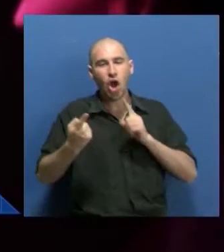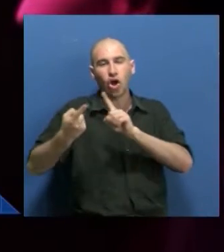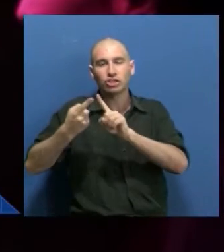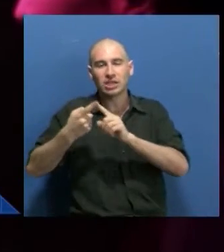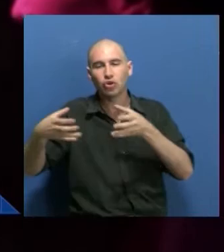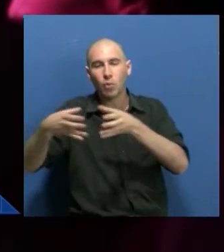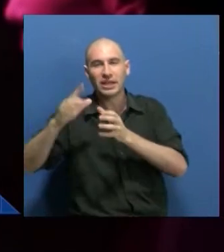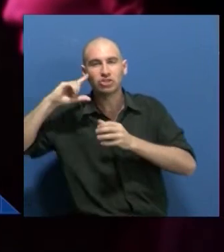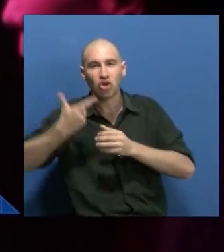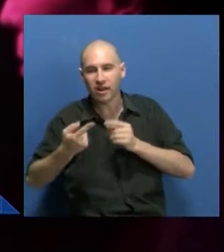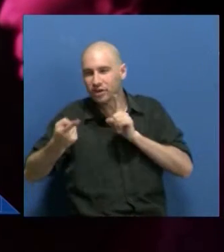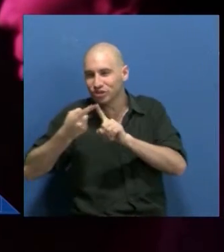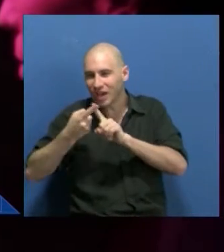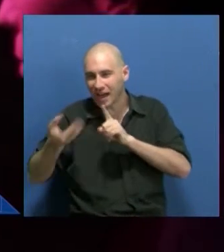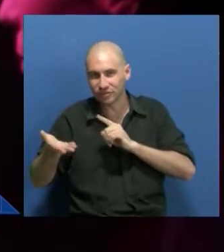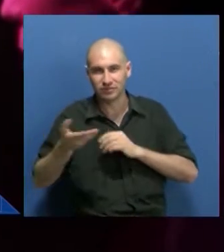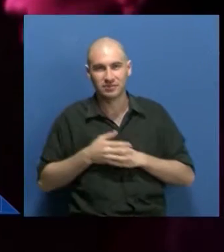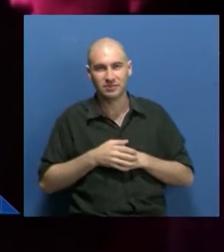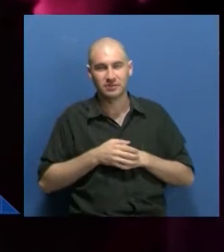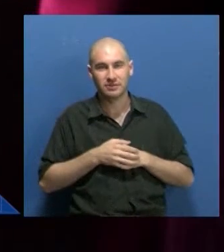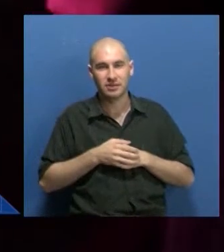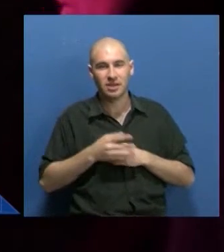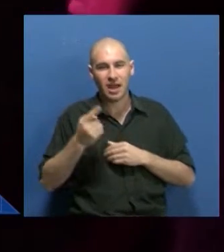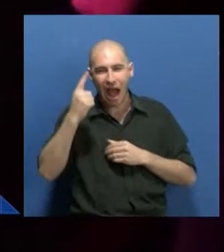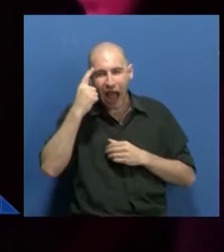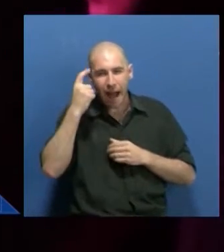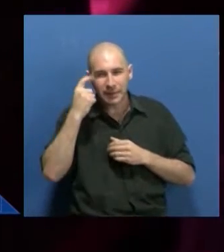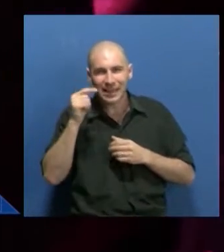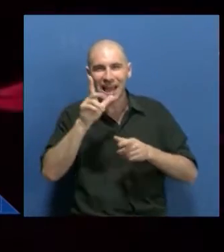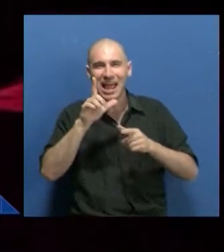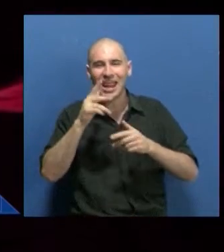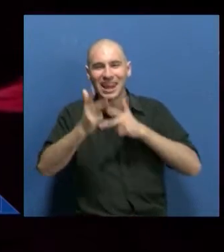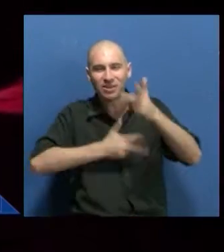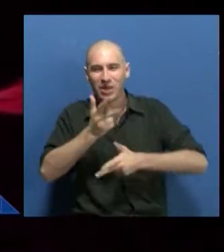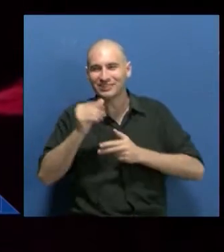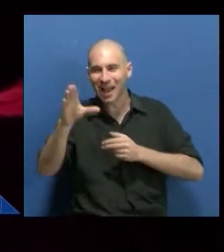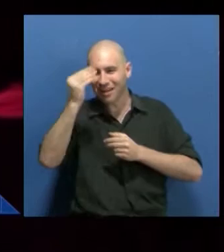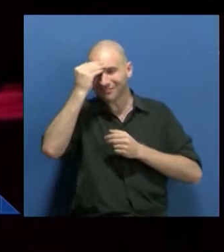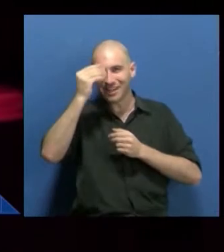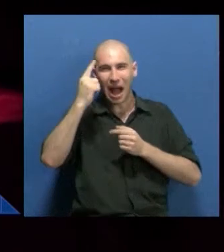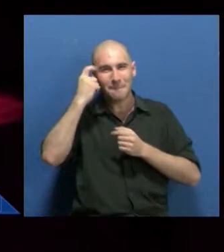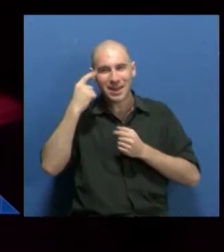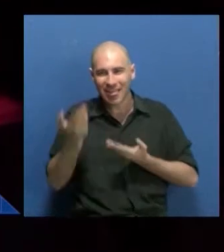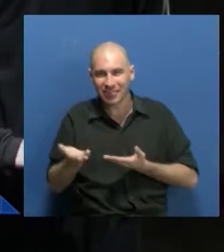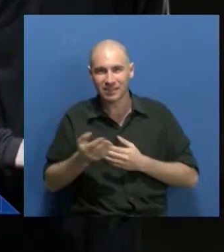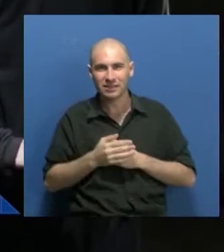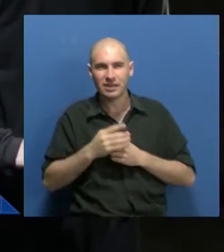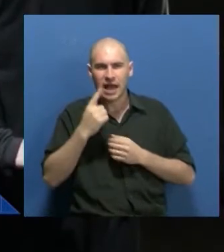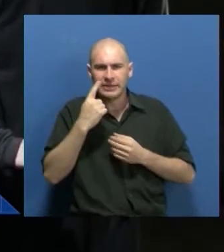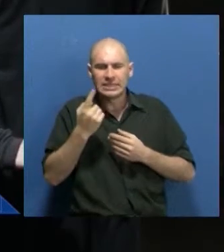comunidad sorda y aprender de su lengua, de qué les pasa a ellos,